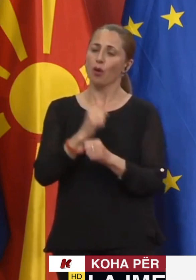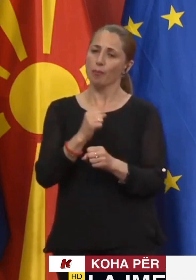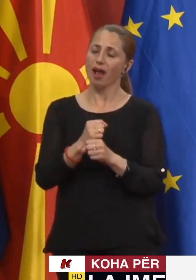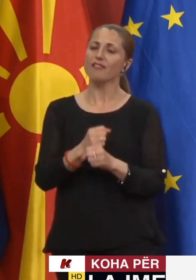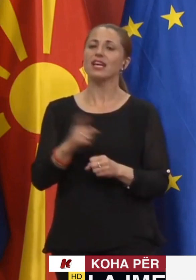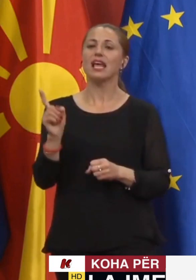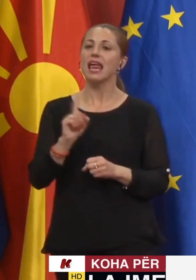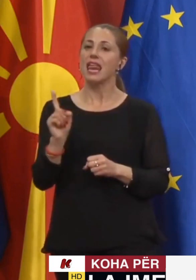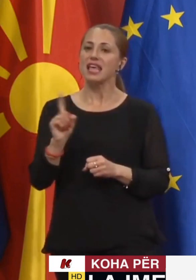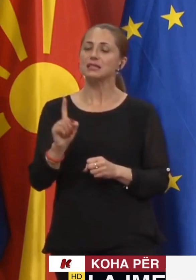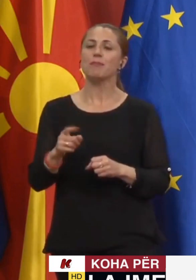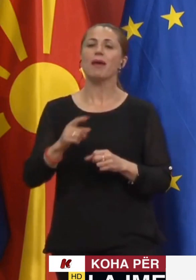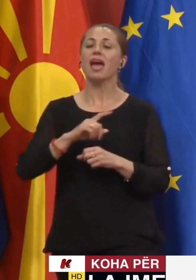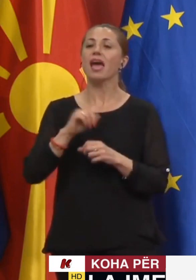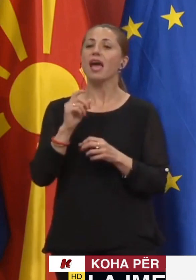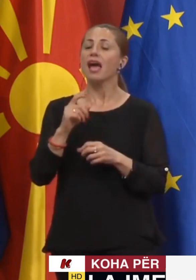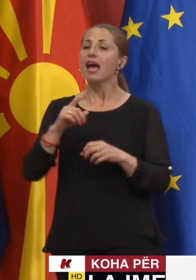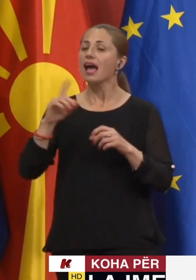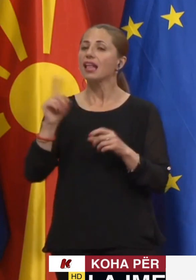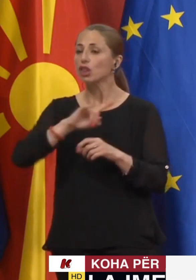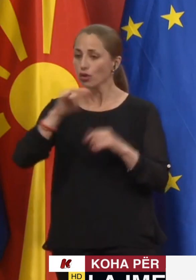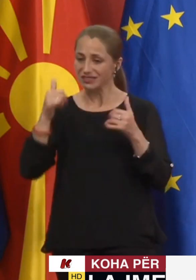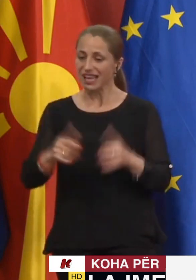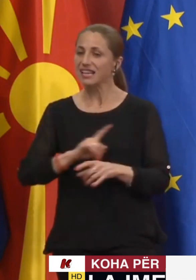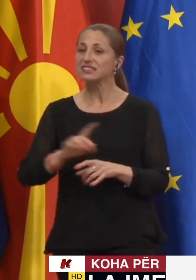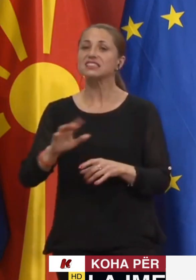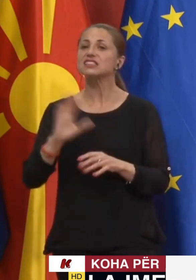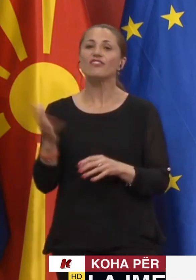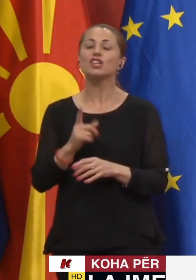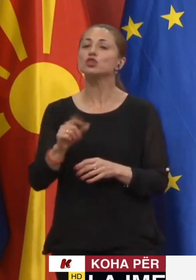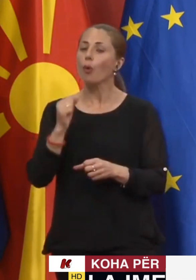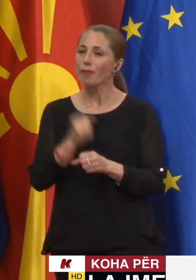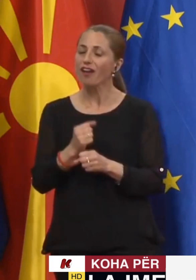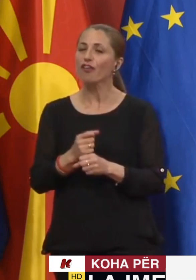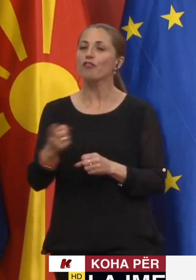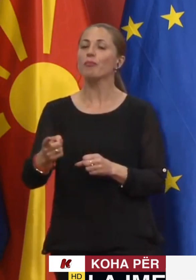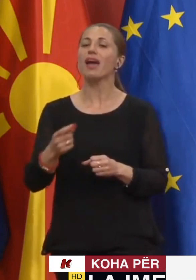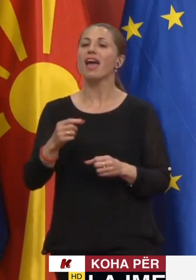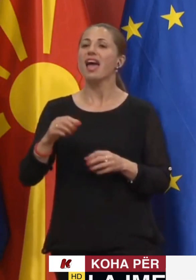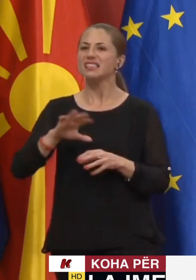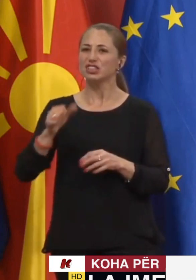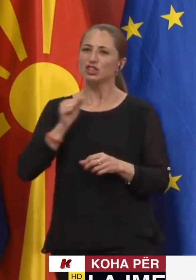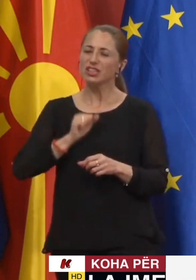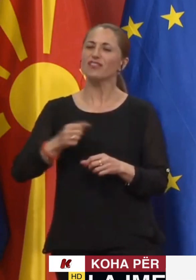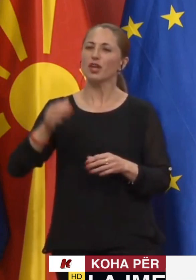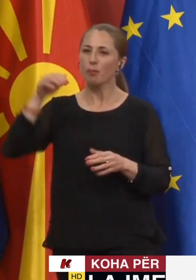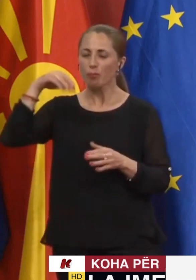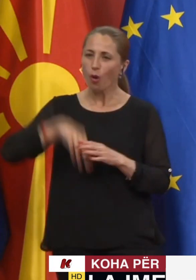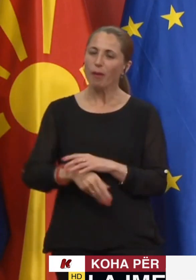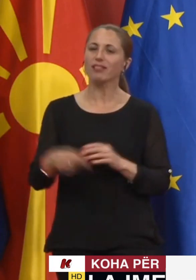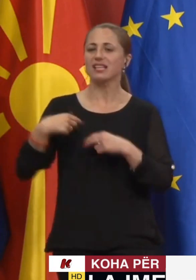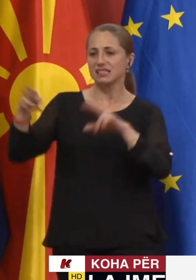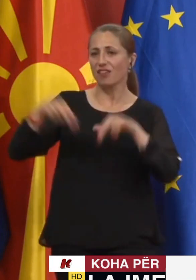tjera, se do të ketë val të dytë të virusit, dhe se për këtë, instituciones qëtetrore po përgatitën. Të gjith studimet e